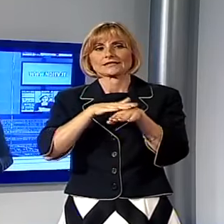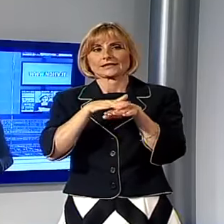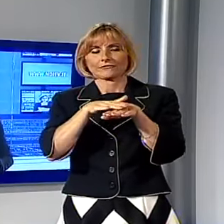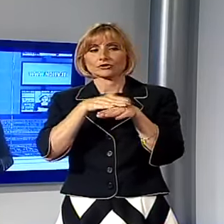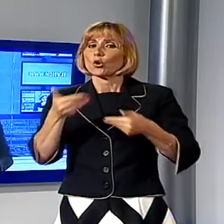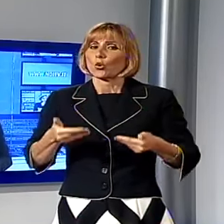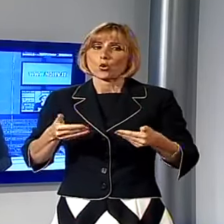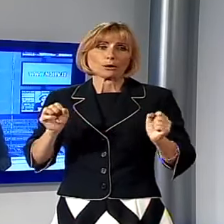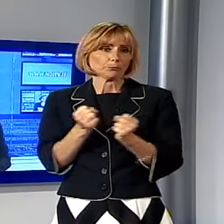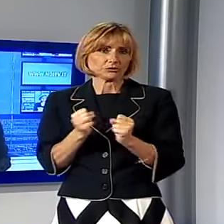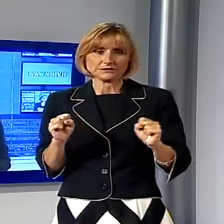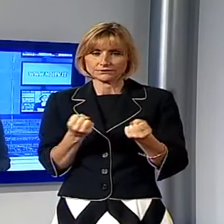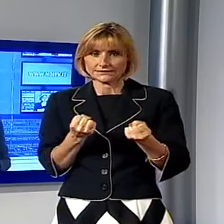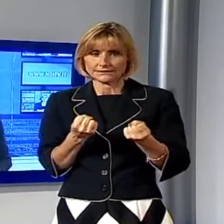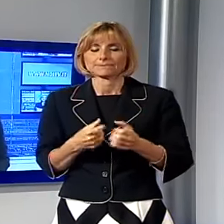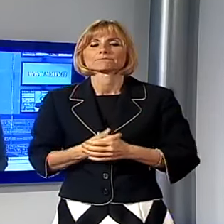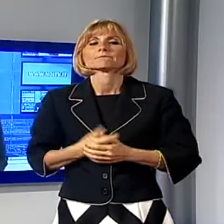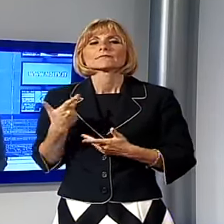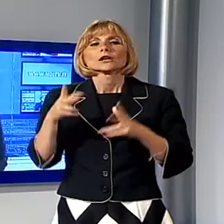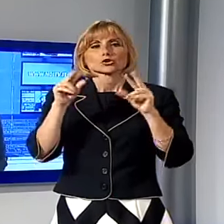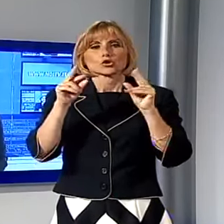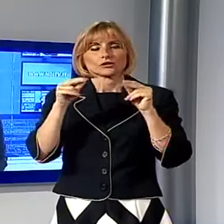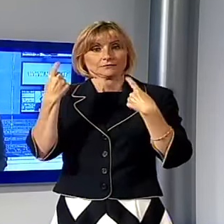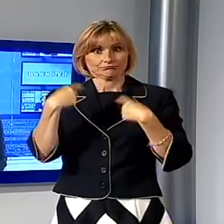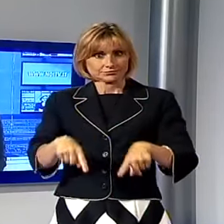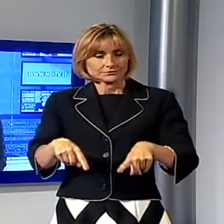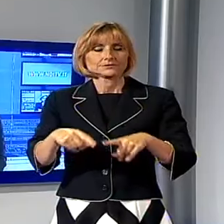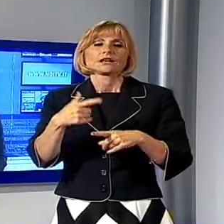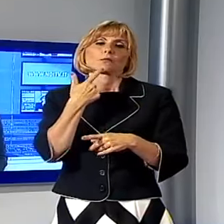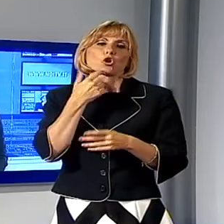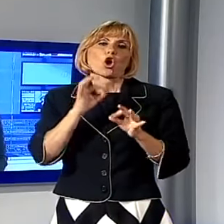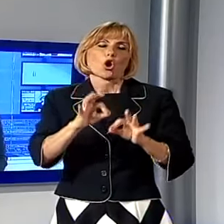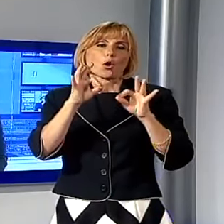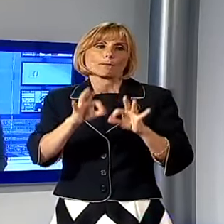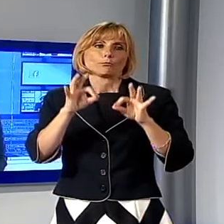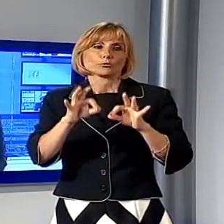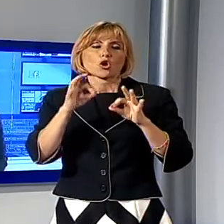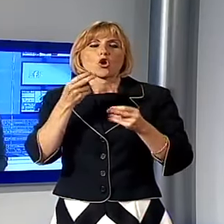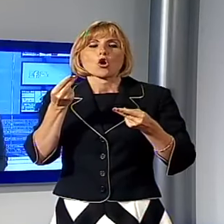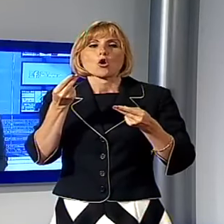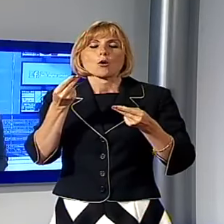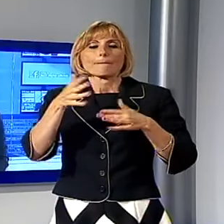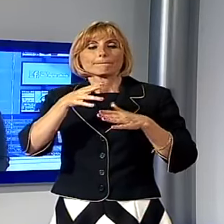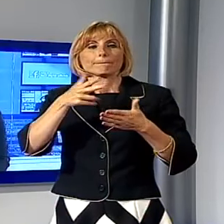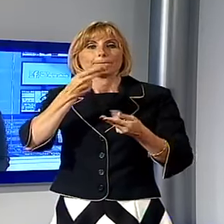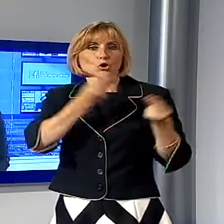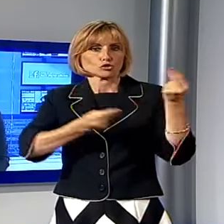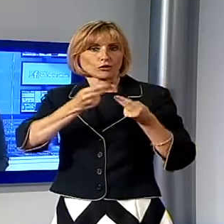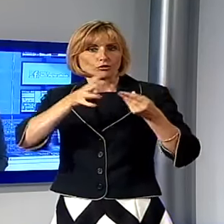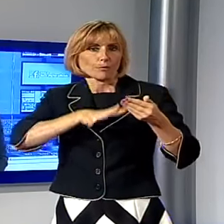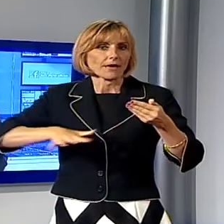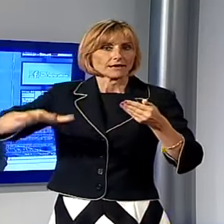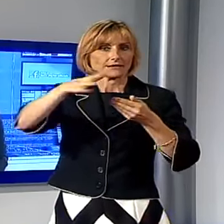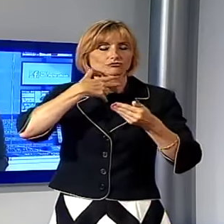sul servizio la notizia comunque è questo è stato approvato proprio il piano paesaggistico della